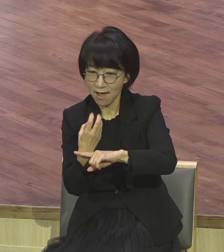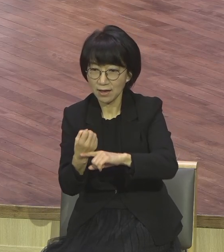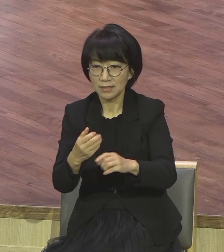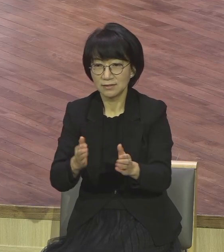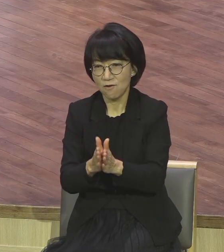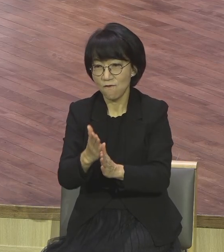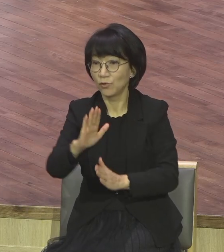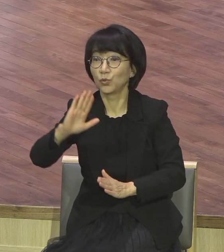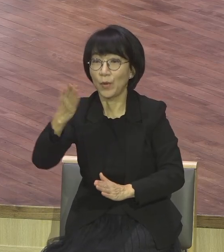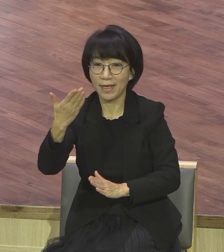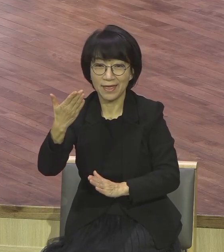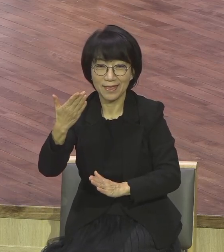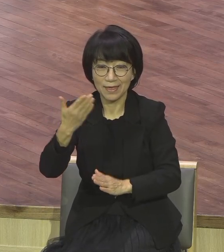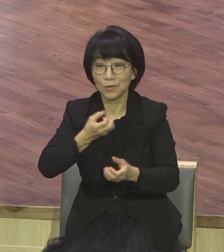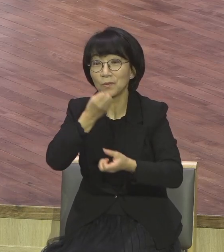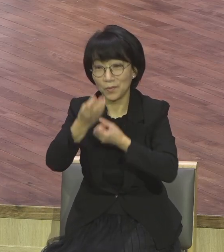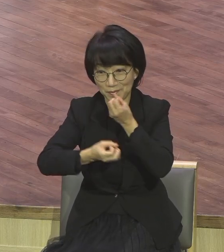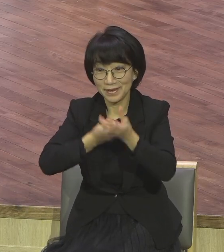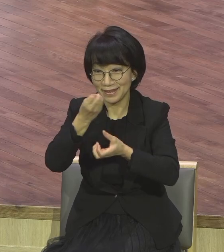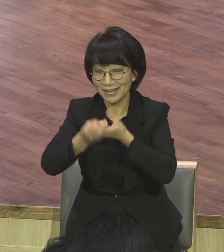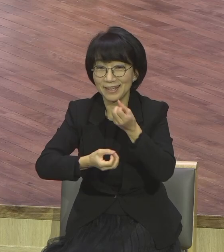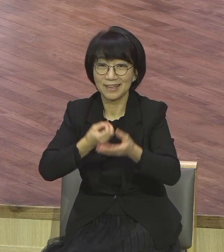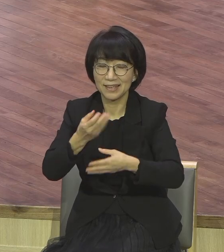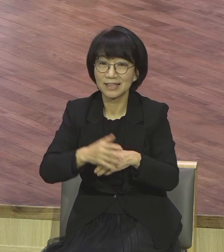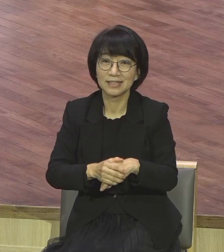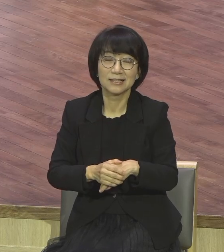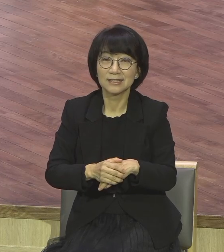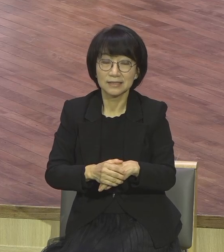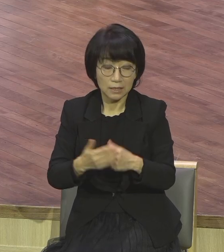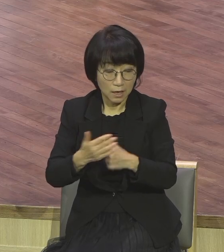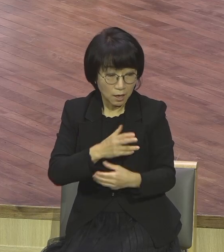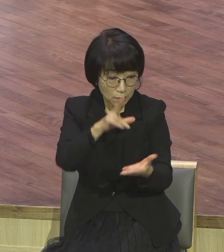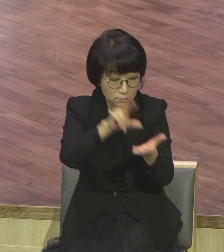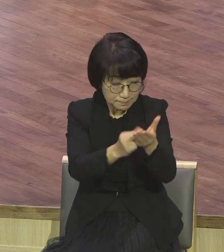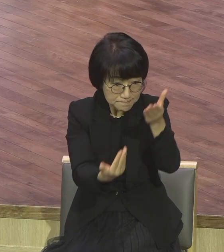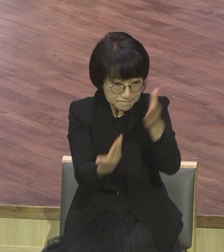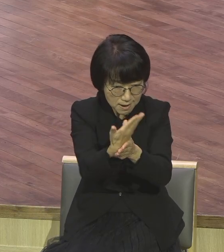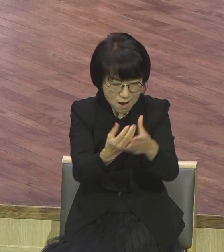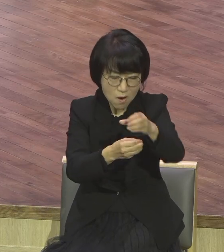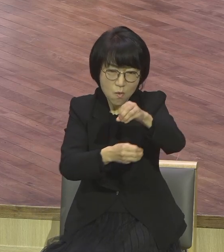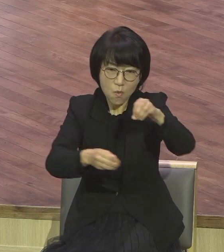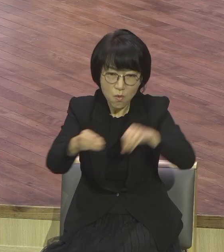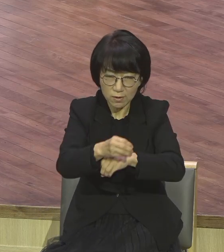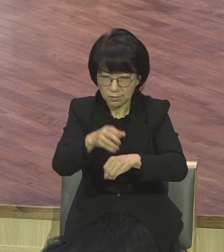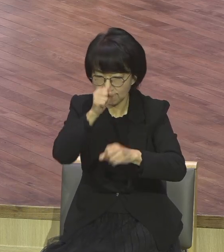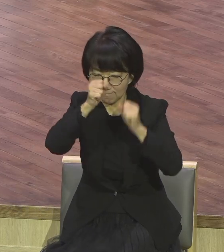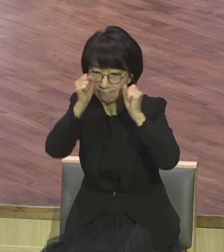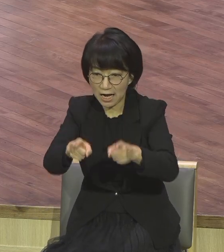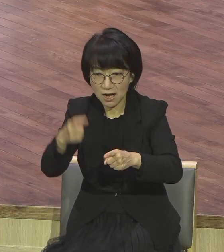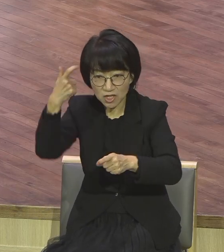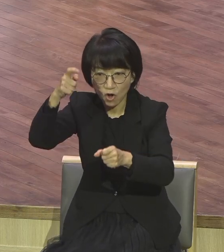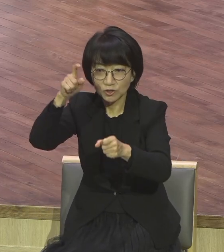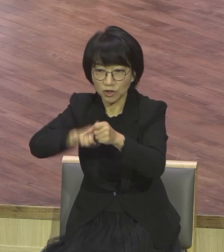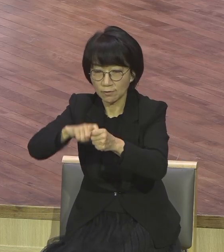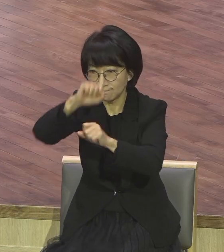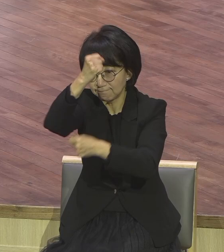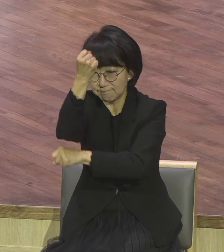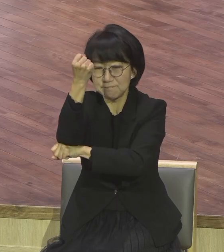상황을 만나 증가하는 오히려 이것이 내 영적인 발판이 된다라고 믿으면 영적 해석을 하면 실망